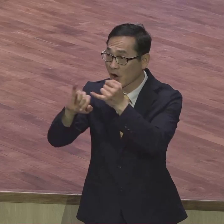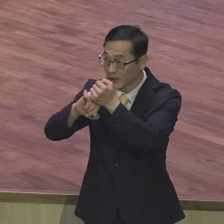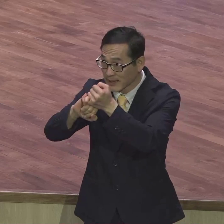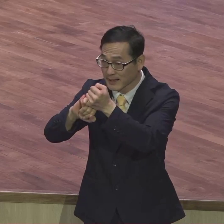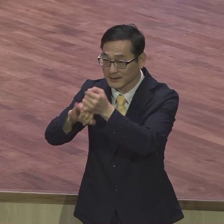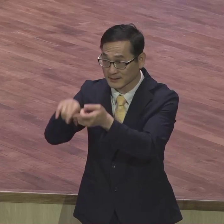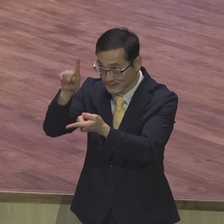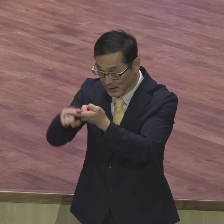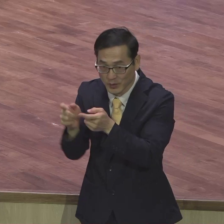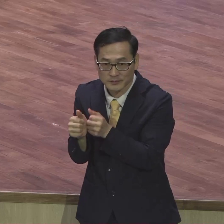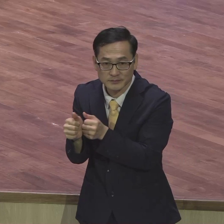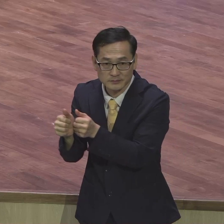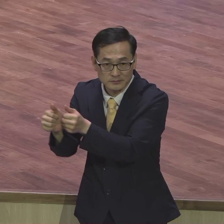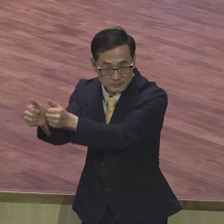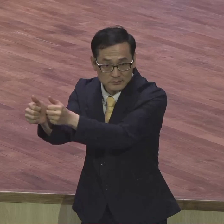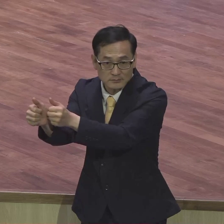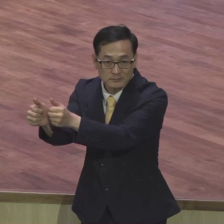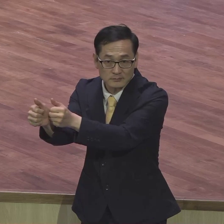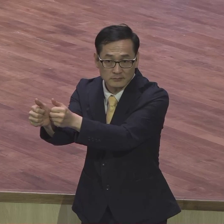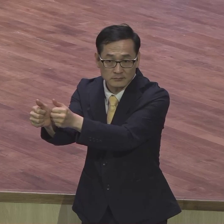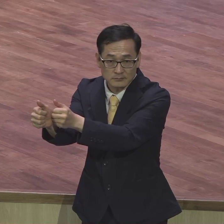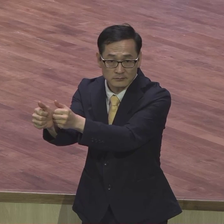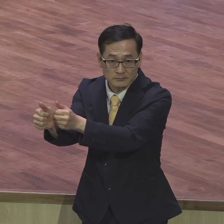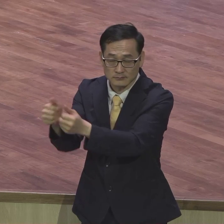당연히 가야 됩니다 선택사항이 아니에요